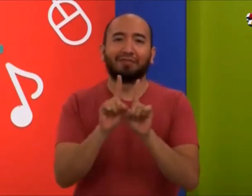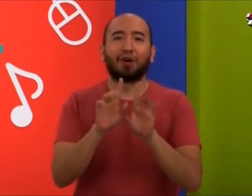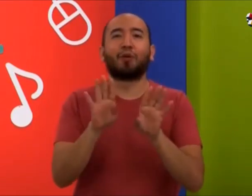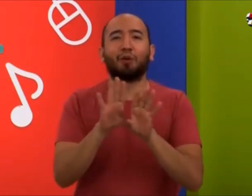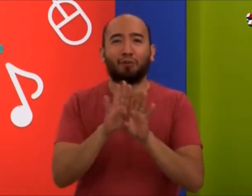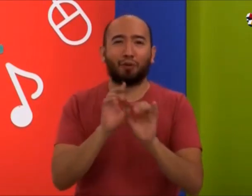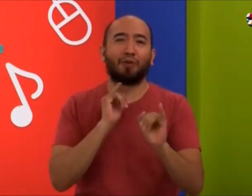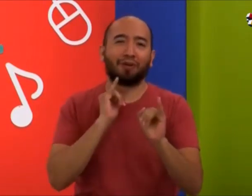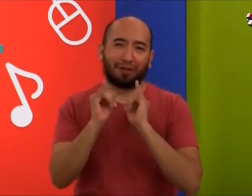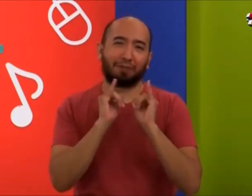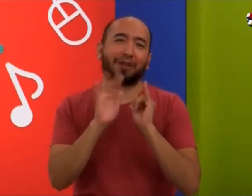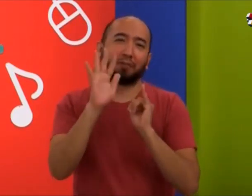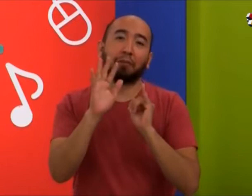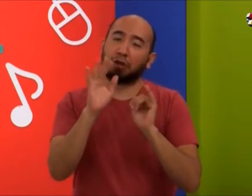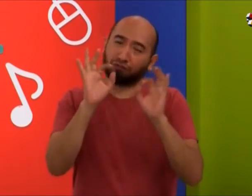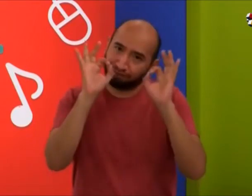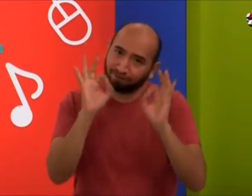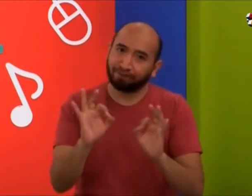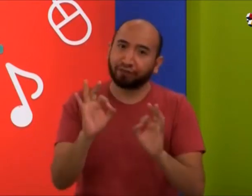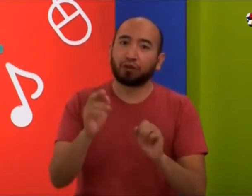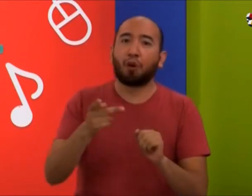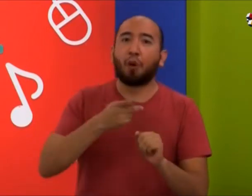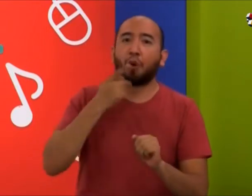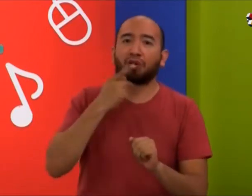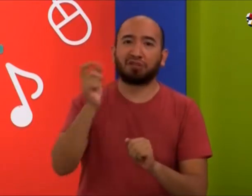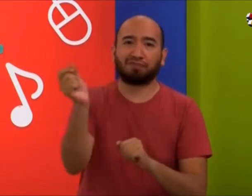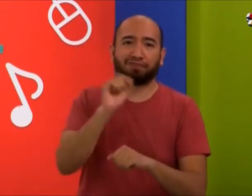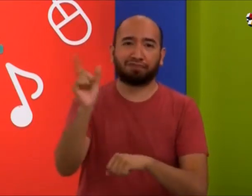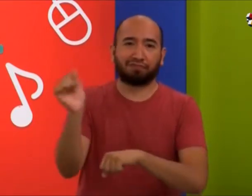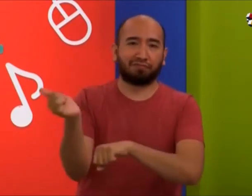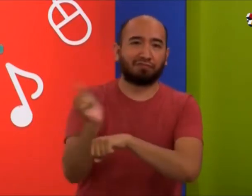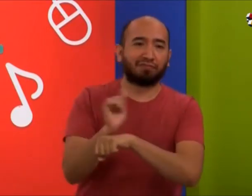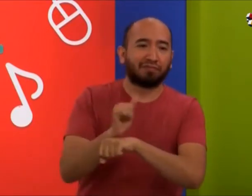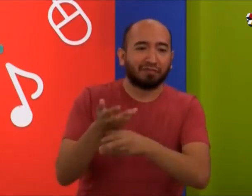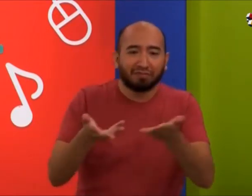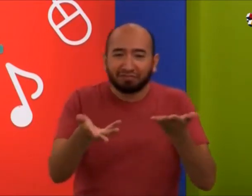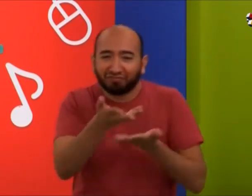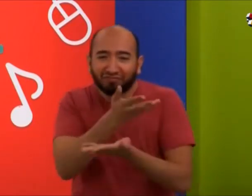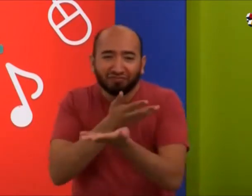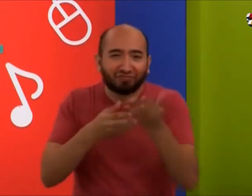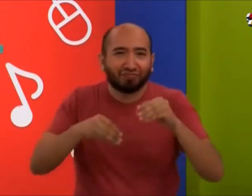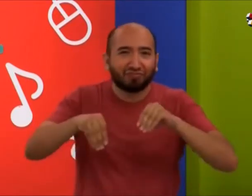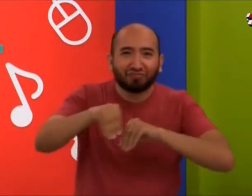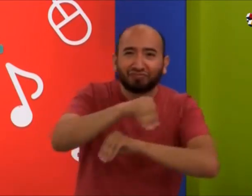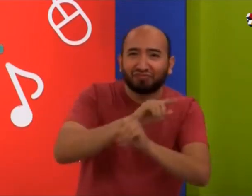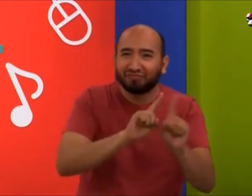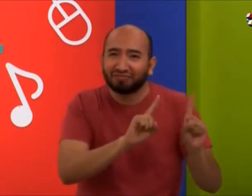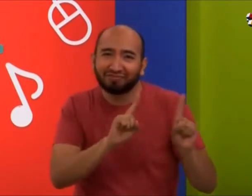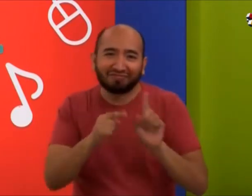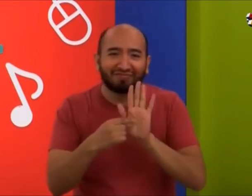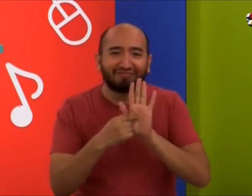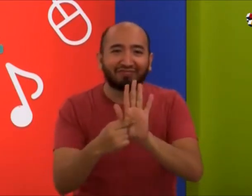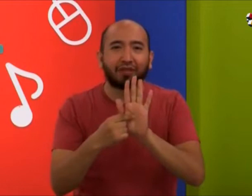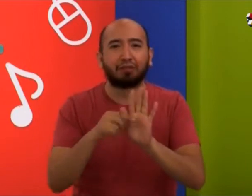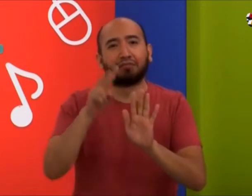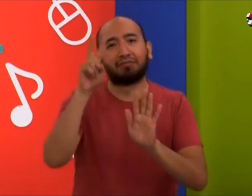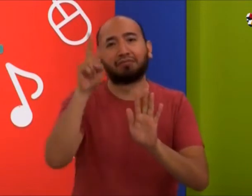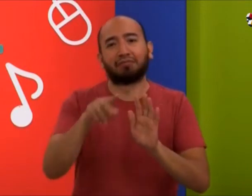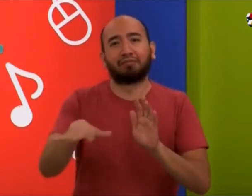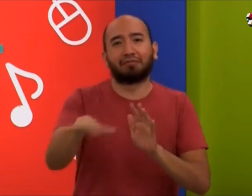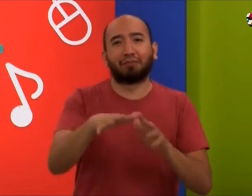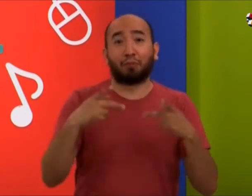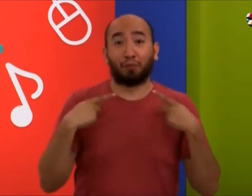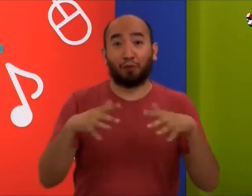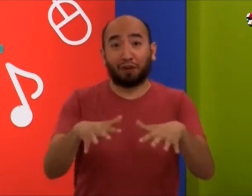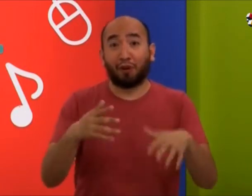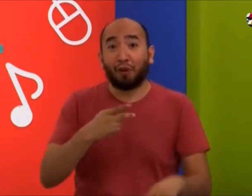señas mexicana, para que puedan estar junto con nosotros. Son como una especie de intérpretes. Son oyentes, actores profesionales, que también actúan